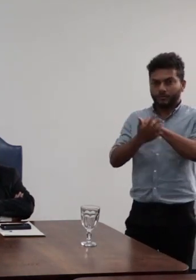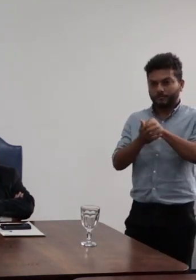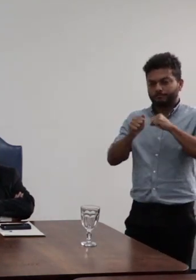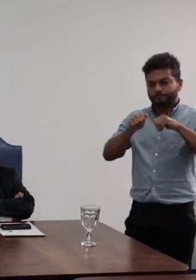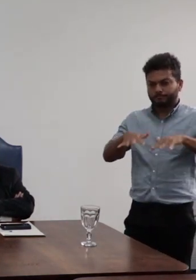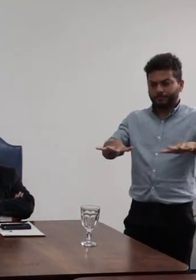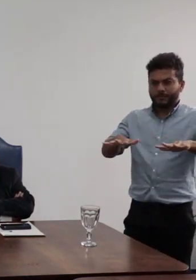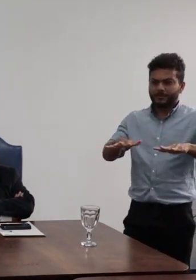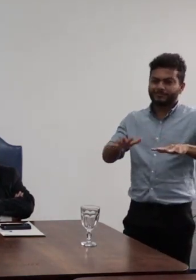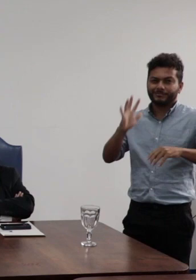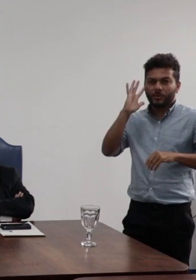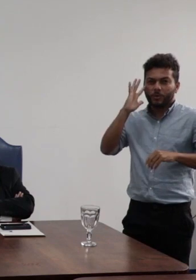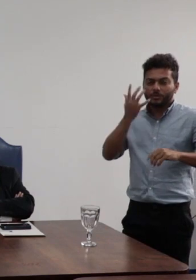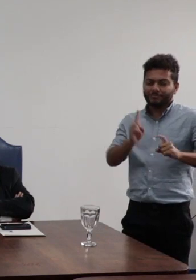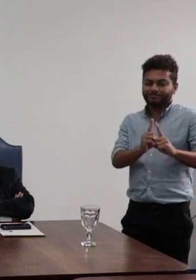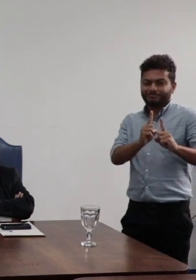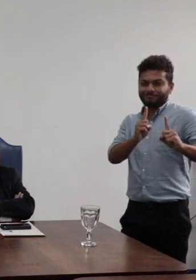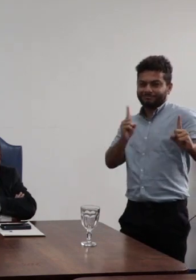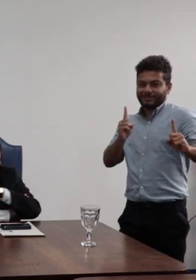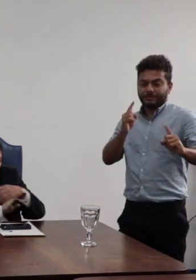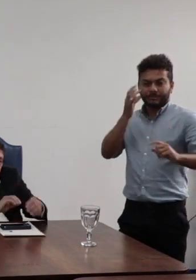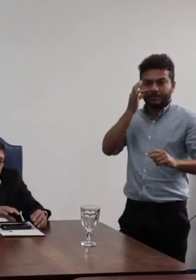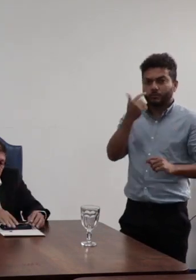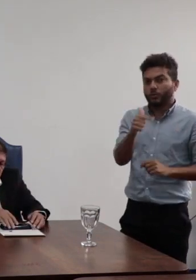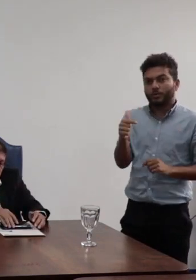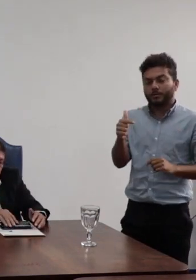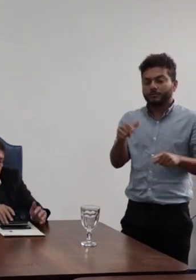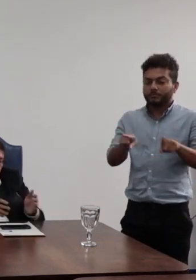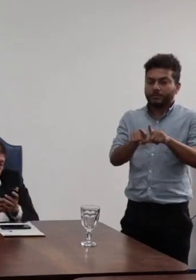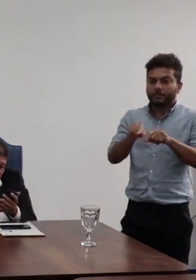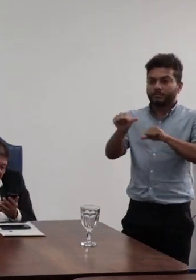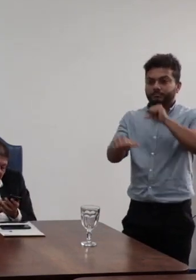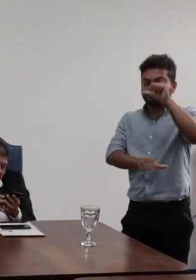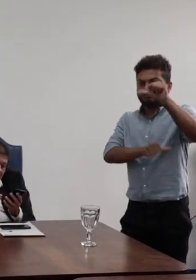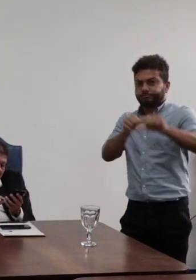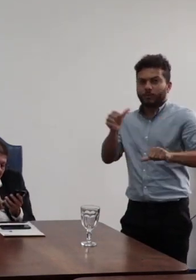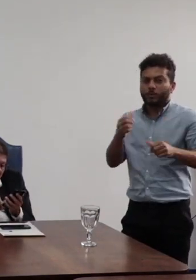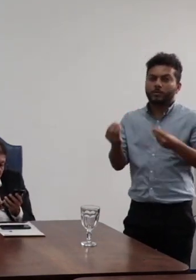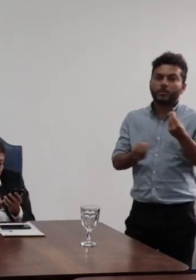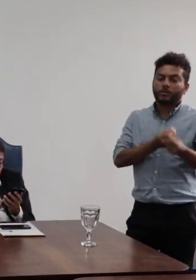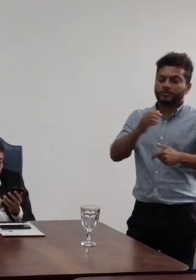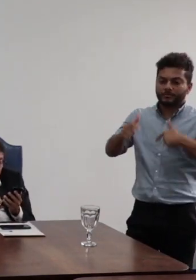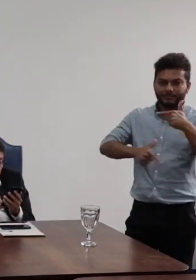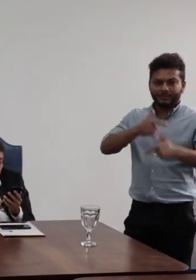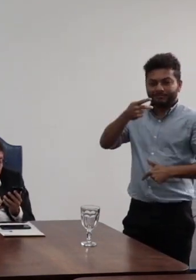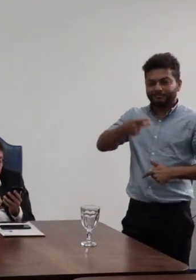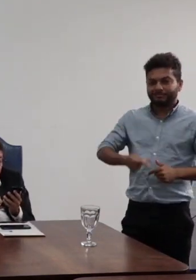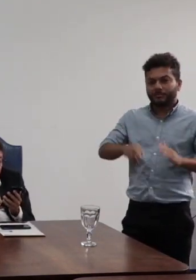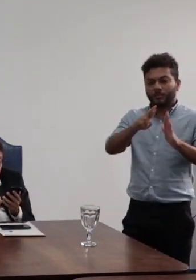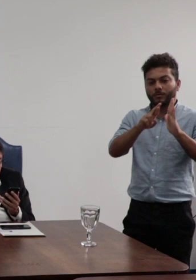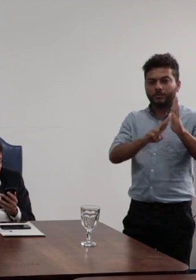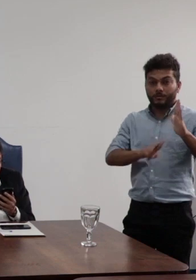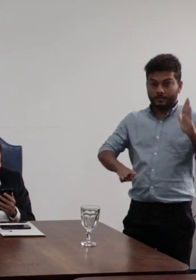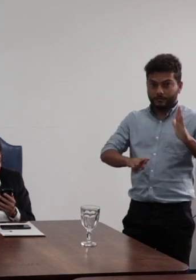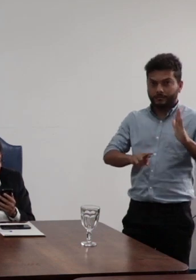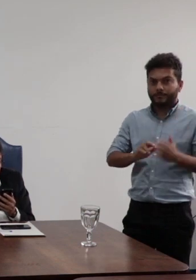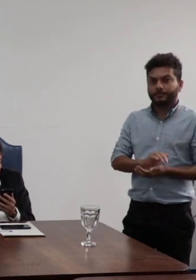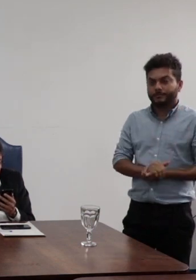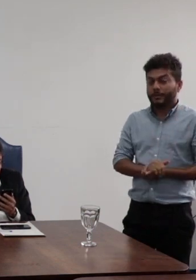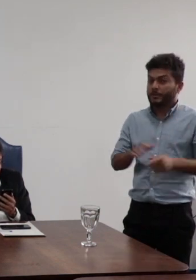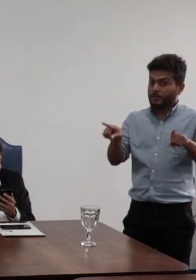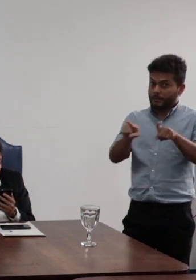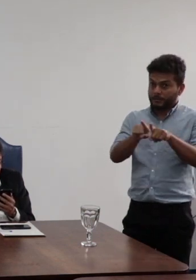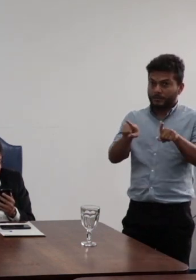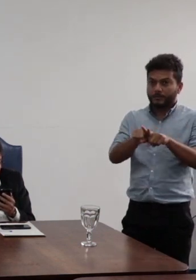afastamento da presencialidade, mas nos obrigou a reconfigurar completamente as atividades na nossa universidade, como também